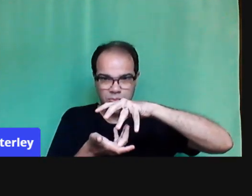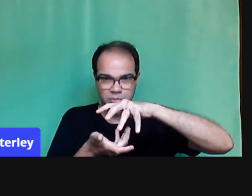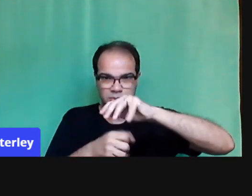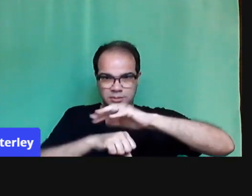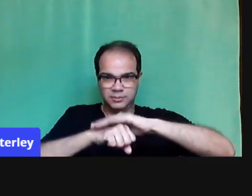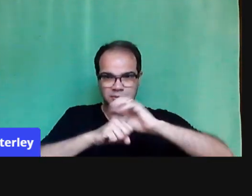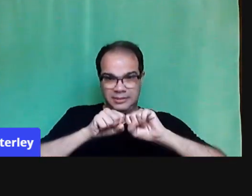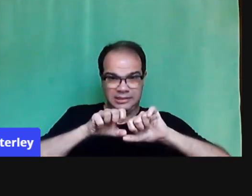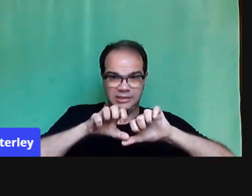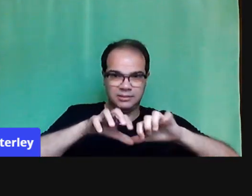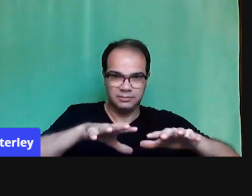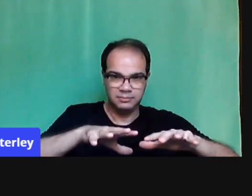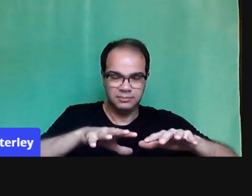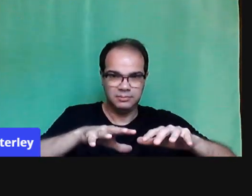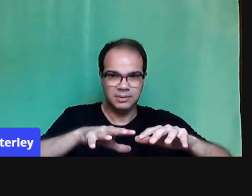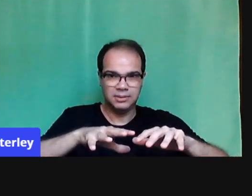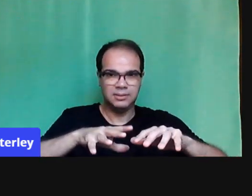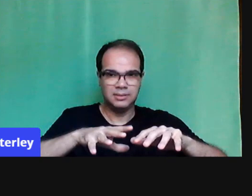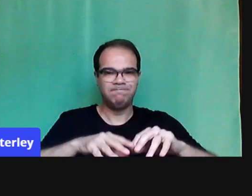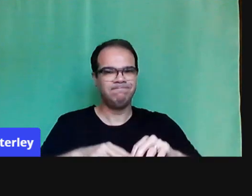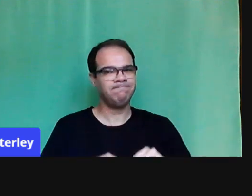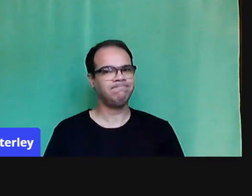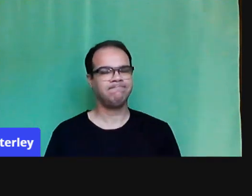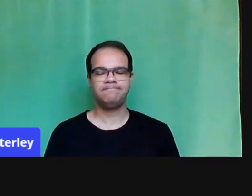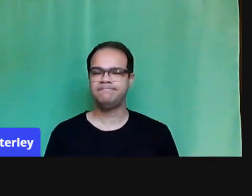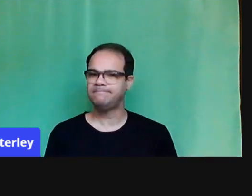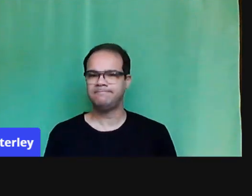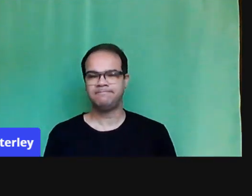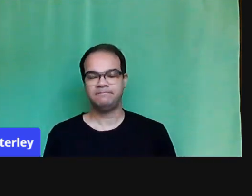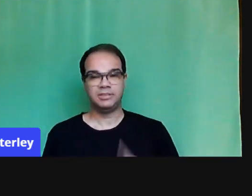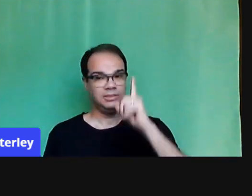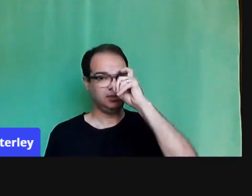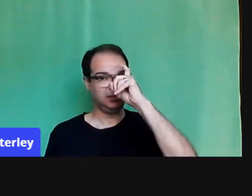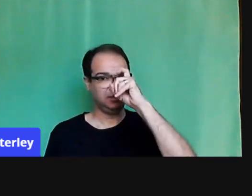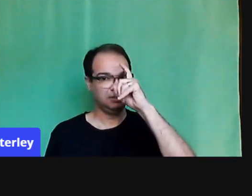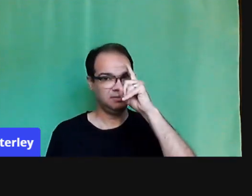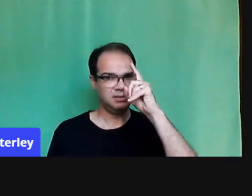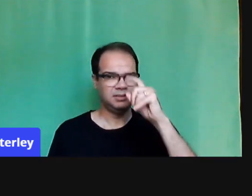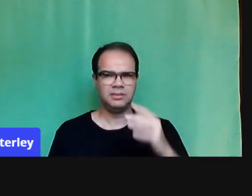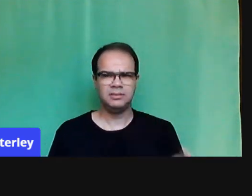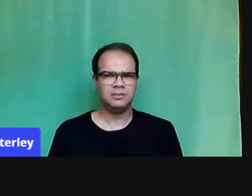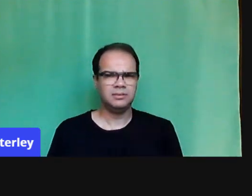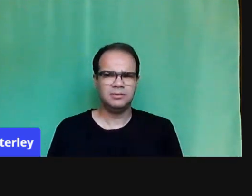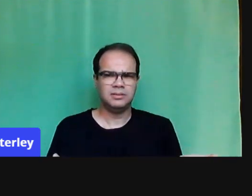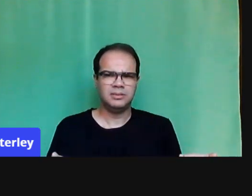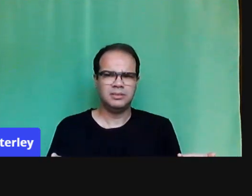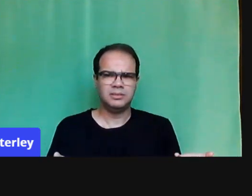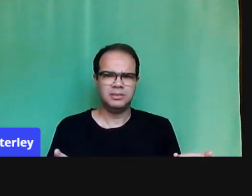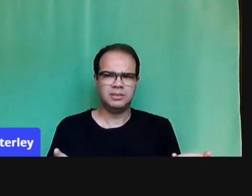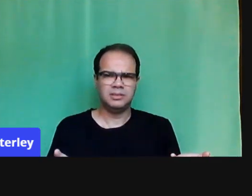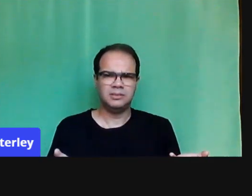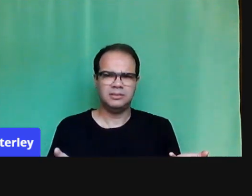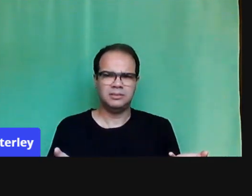E nós não fomos, nós, colocamos todos nós, né? professores não fomos preparados para o